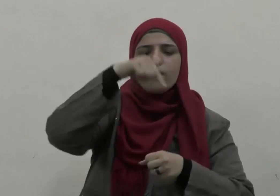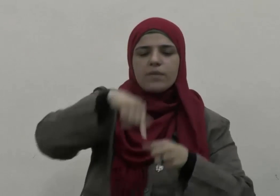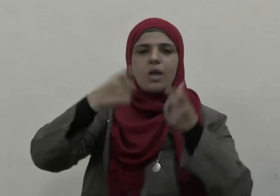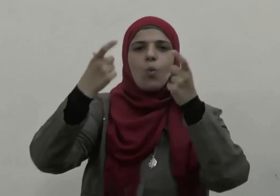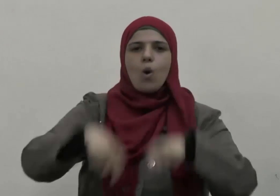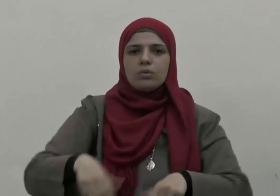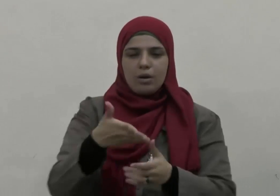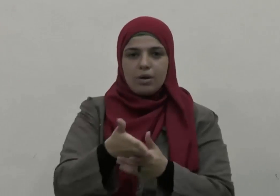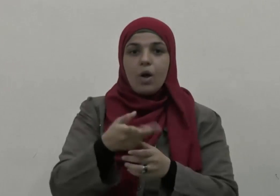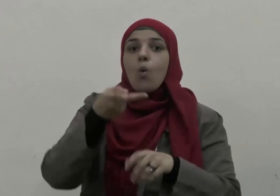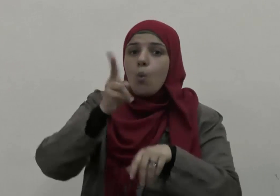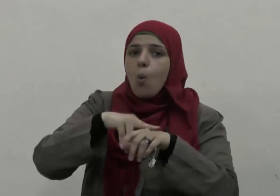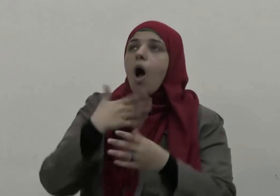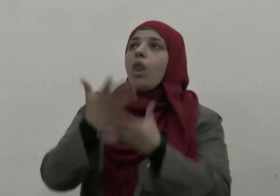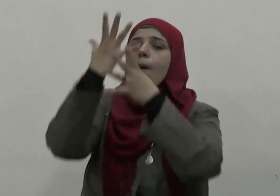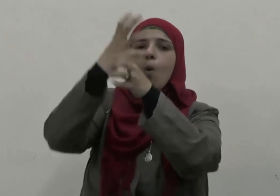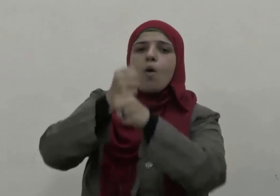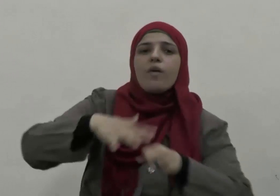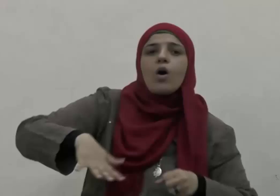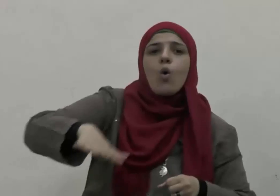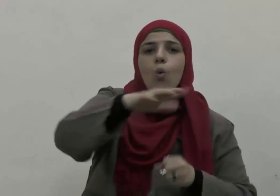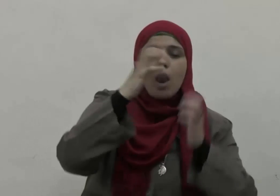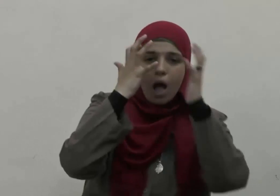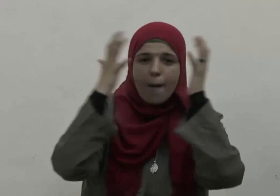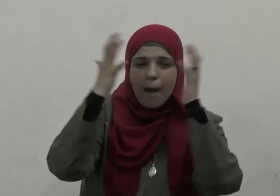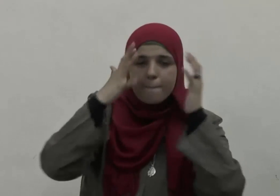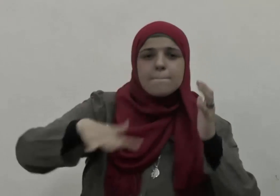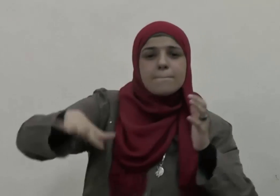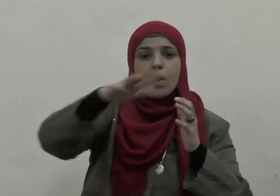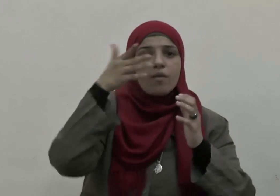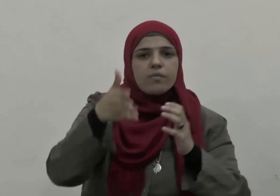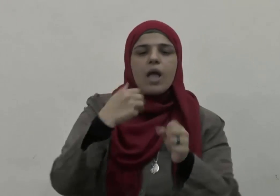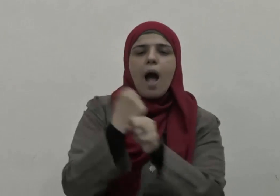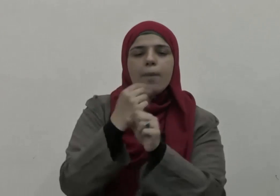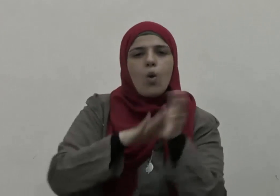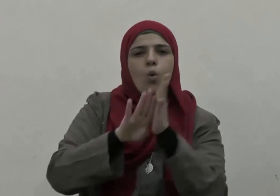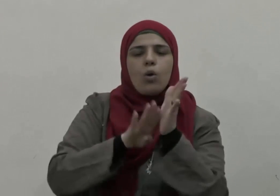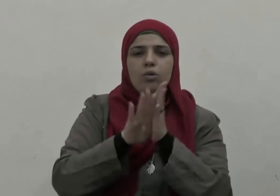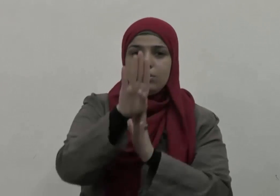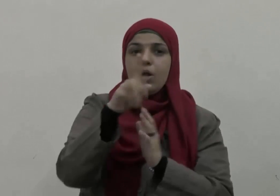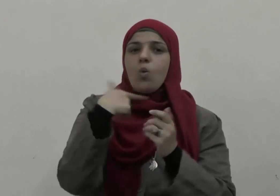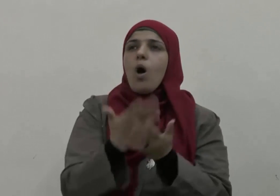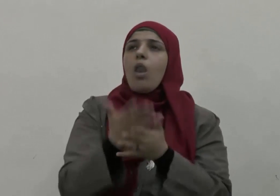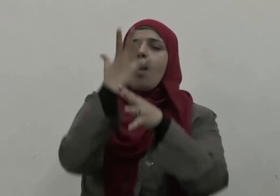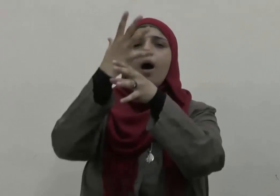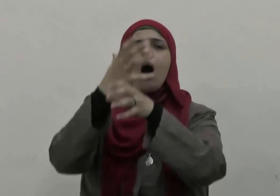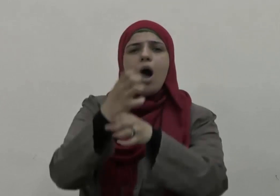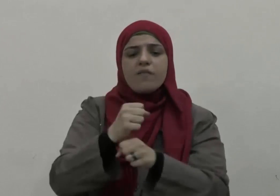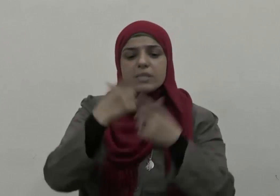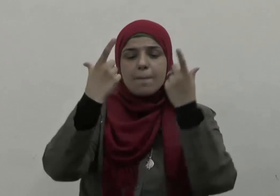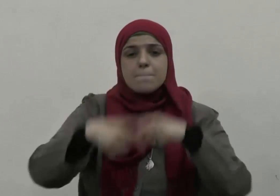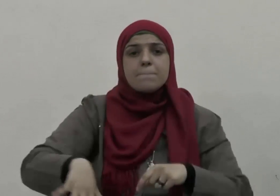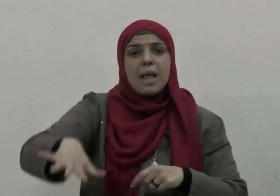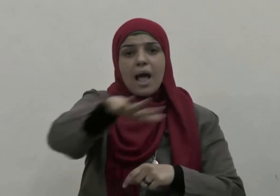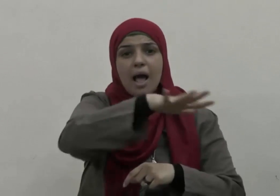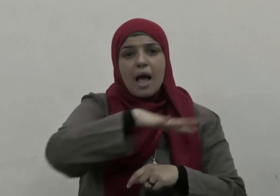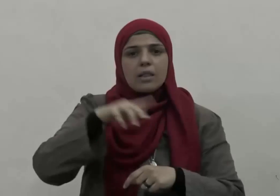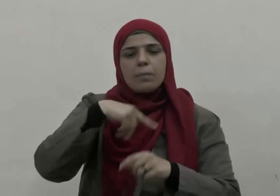في أوطاننا ووفق أئمتنا وولاة أمورنا واحفظ بلادنا من